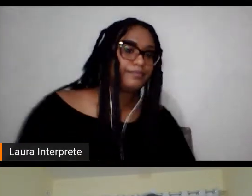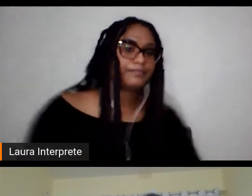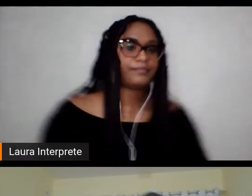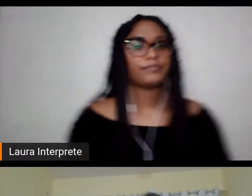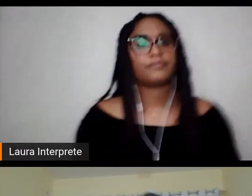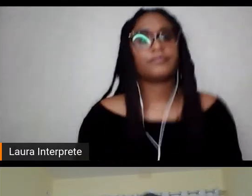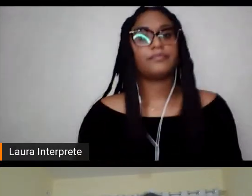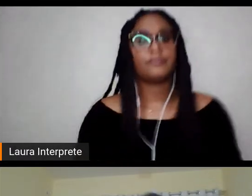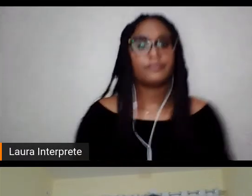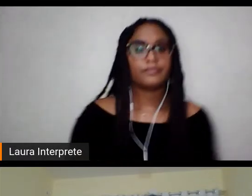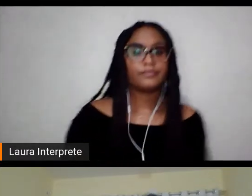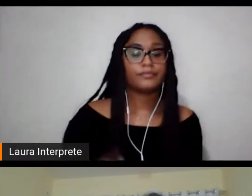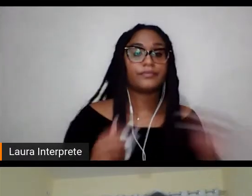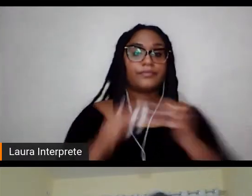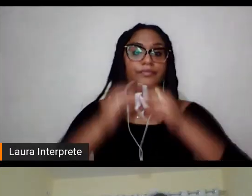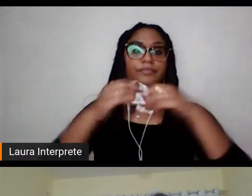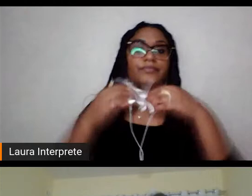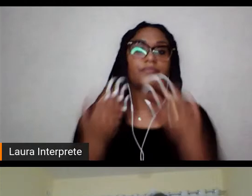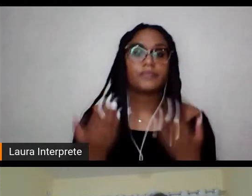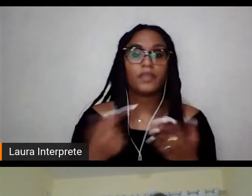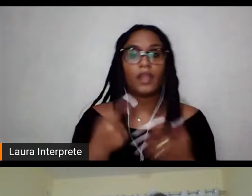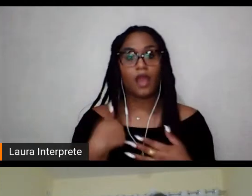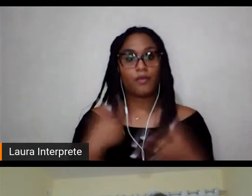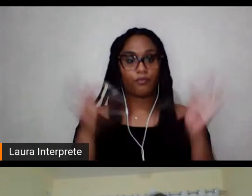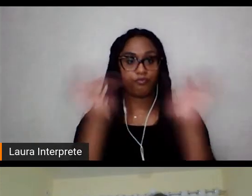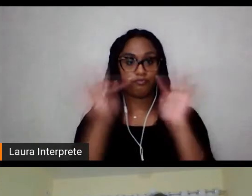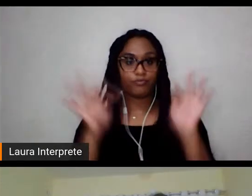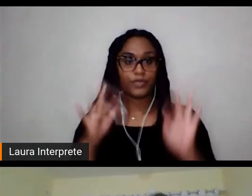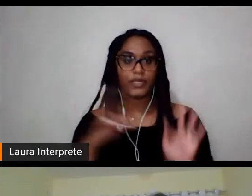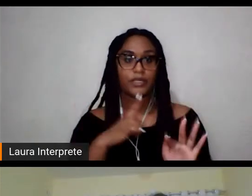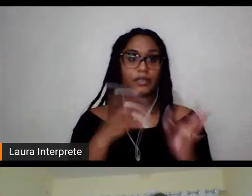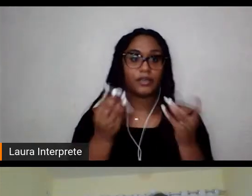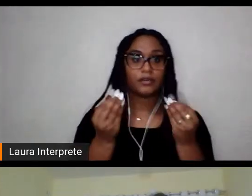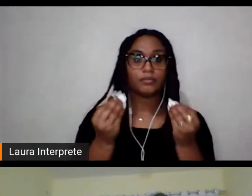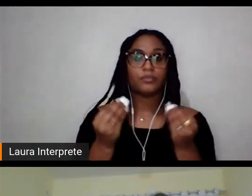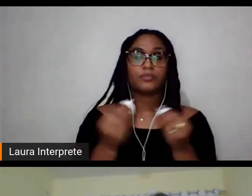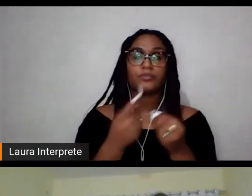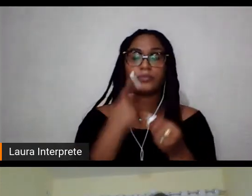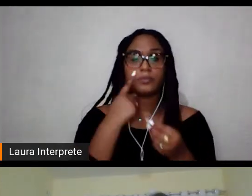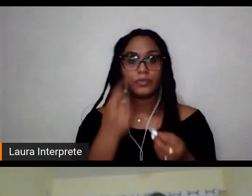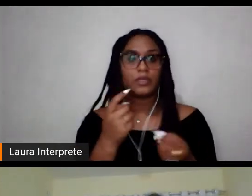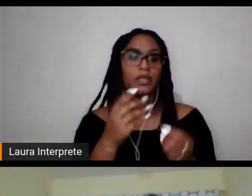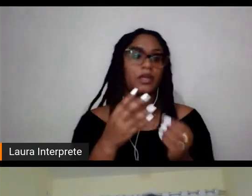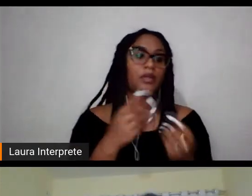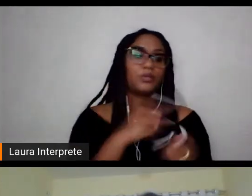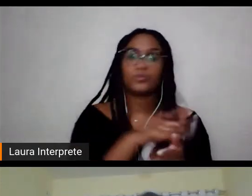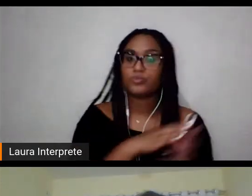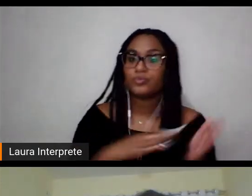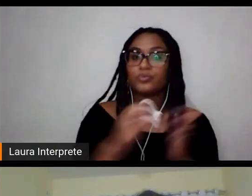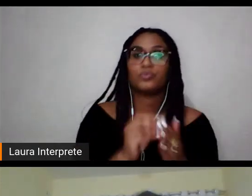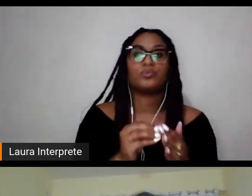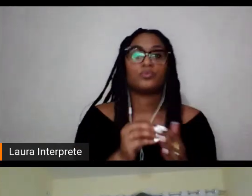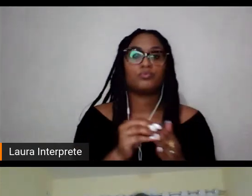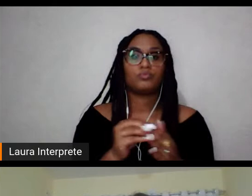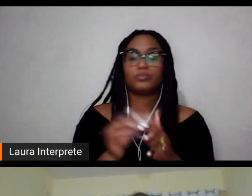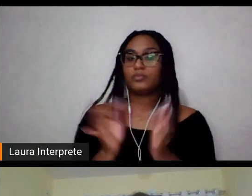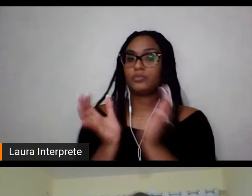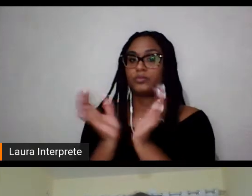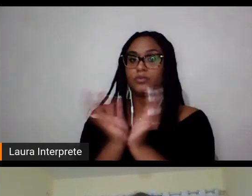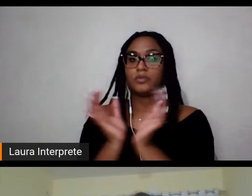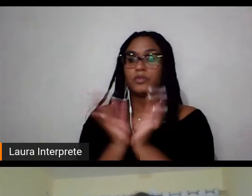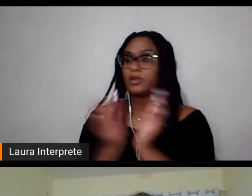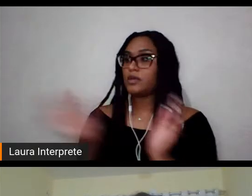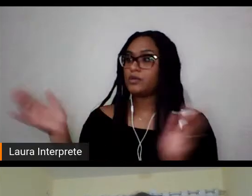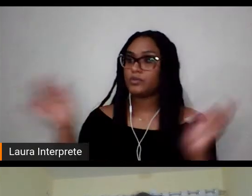Então, eu fico muito feliz em ver como as atletas se aproximam do teu grupo e vão buscar